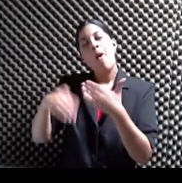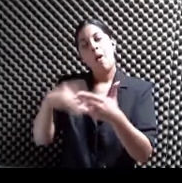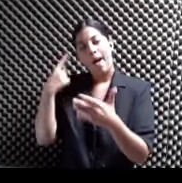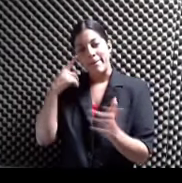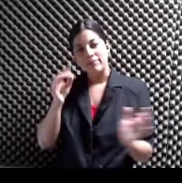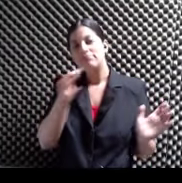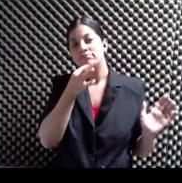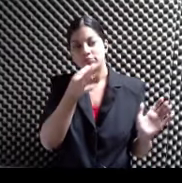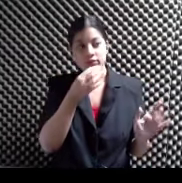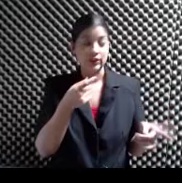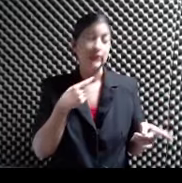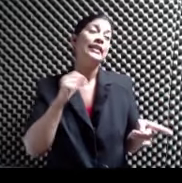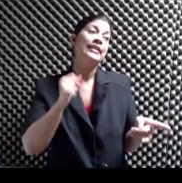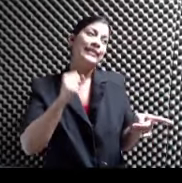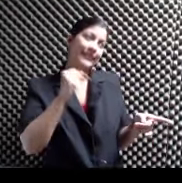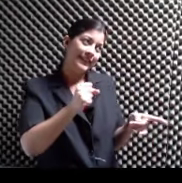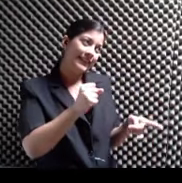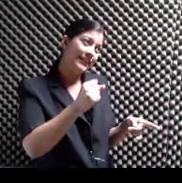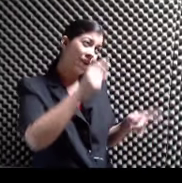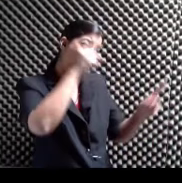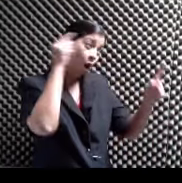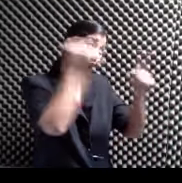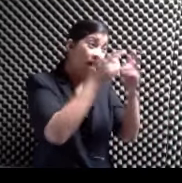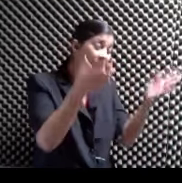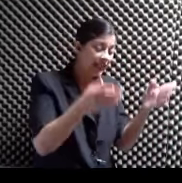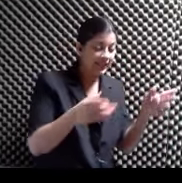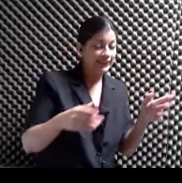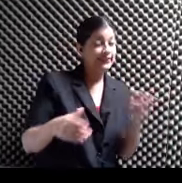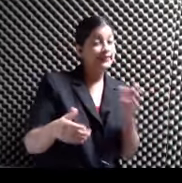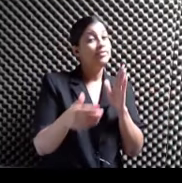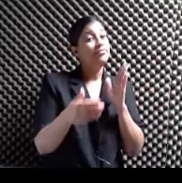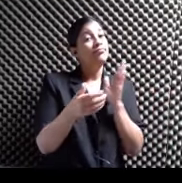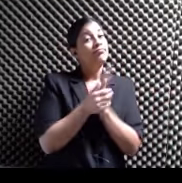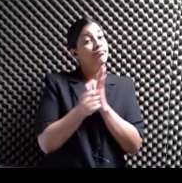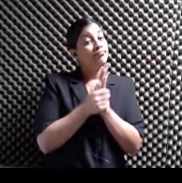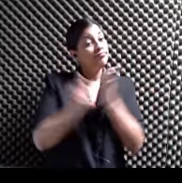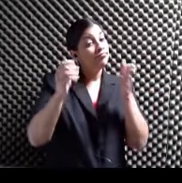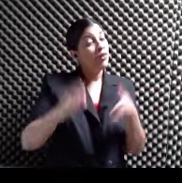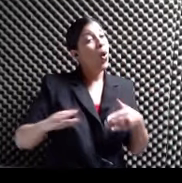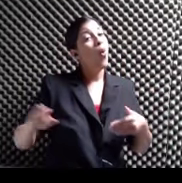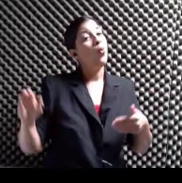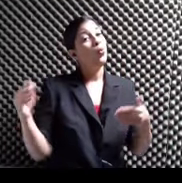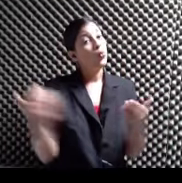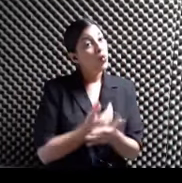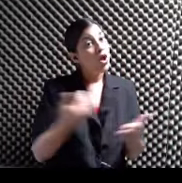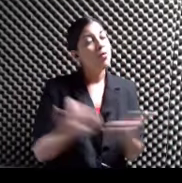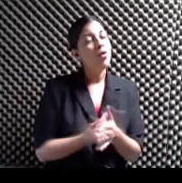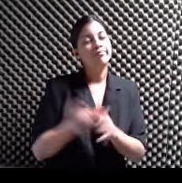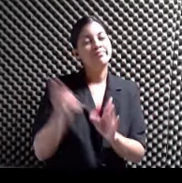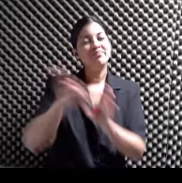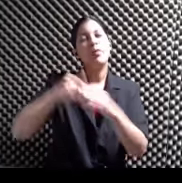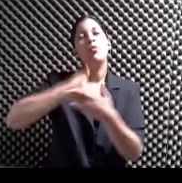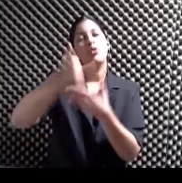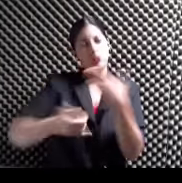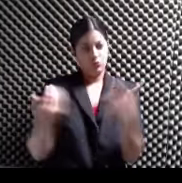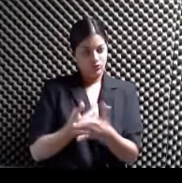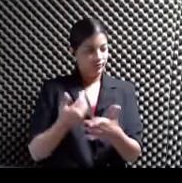objetivo es crear Un banco de talentos Para los nuevos proyectos Que tienen Qué chévere Y entonces Déjame buscar aquí Rapidito también Y